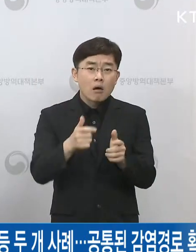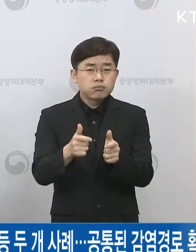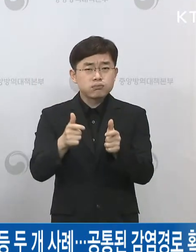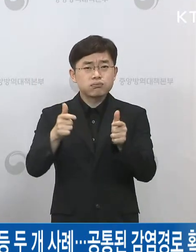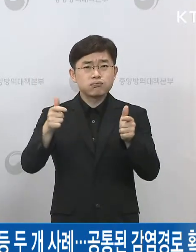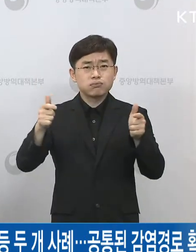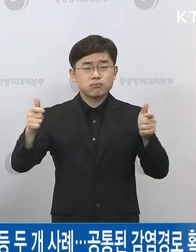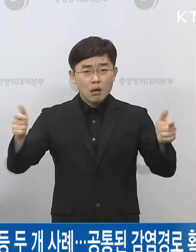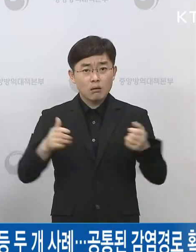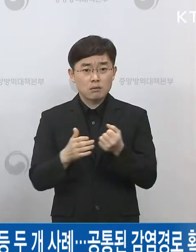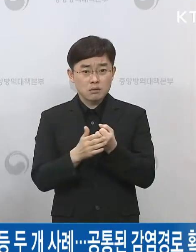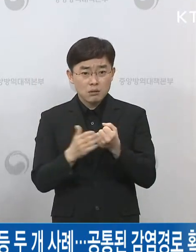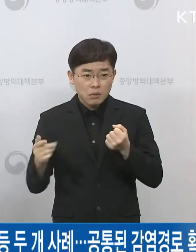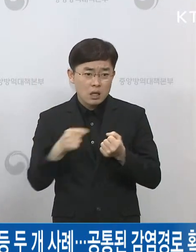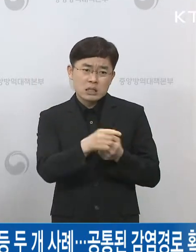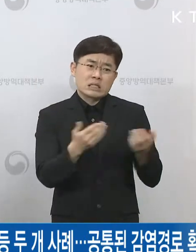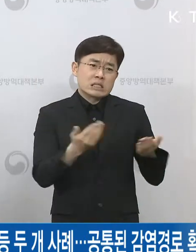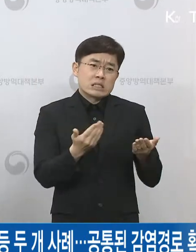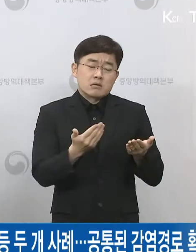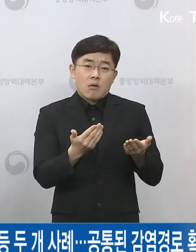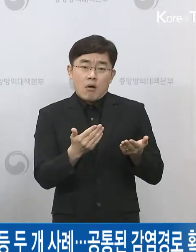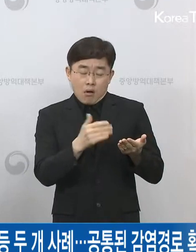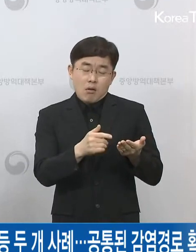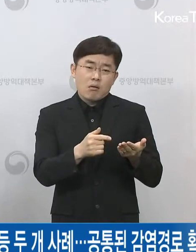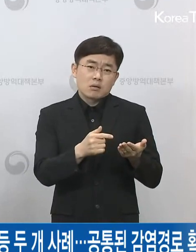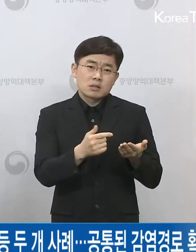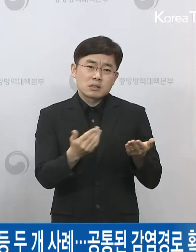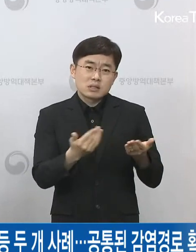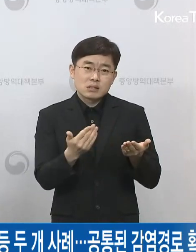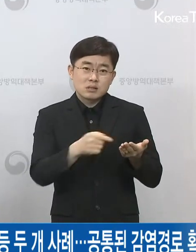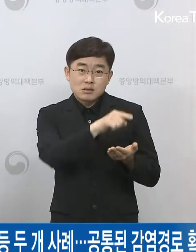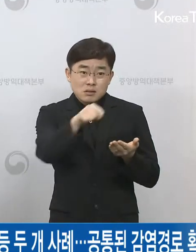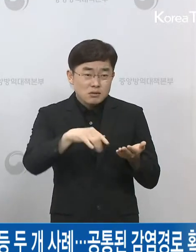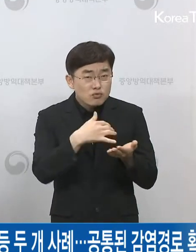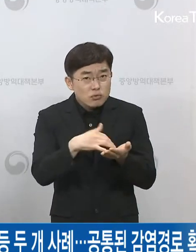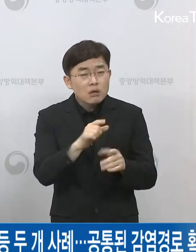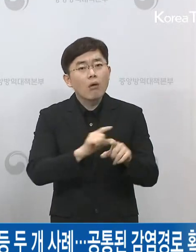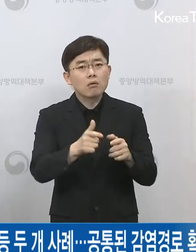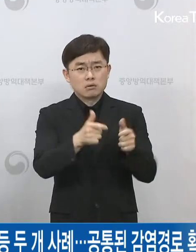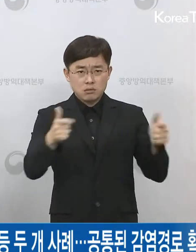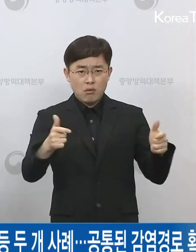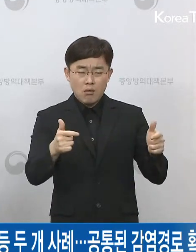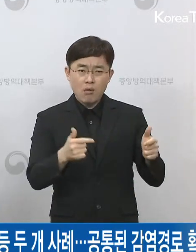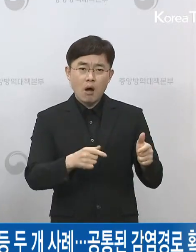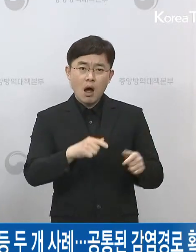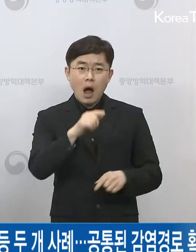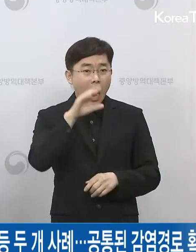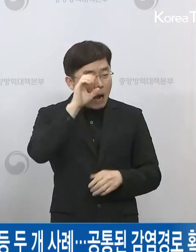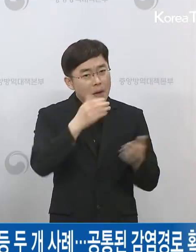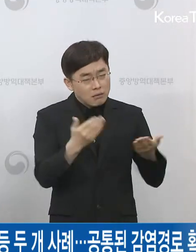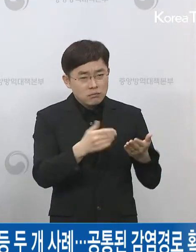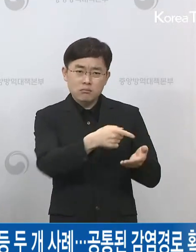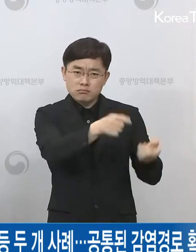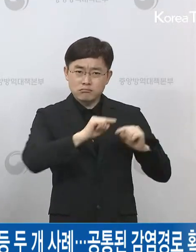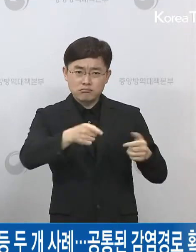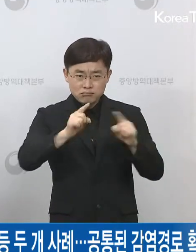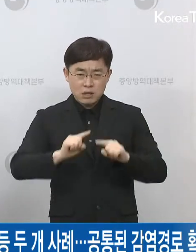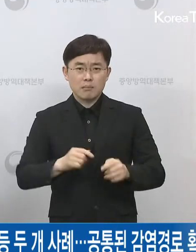증가하면서 업무량이 많이 늘어서 일용 근무하시는 분들도 이제 많이 참여를 하는 그런 상황입니다.